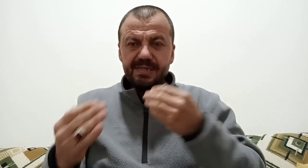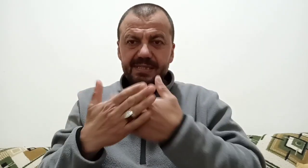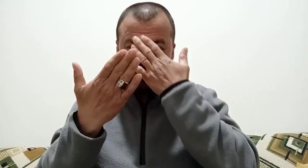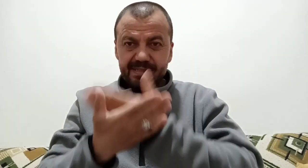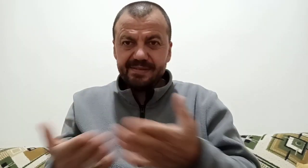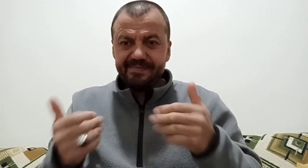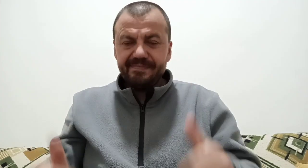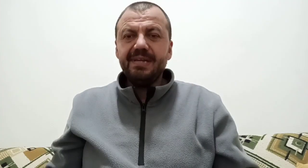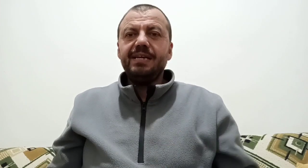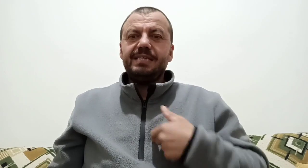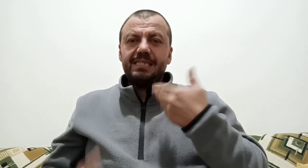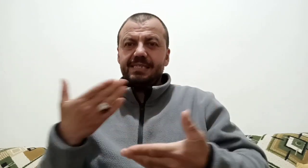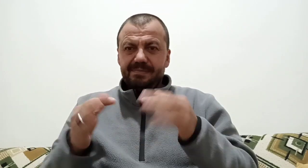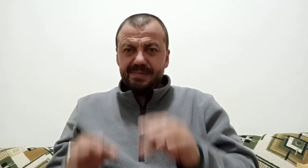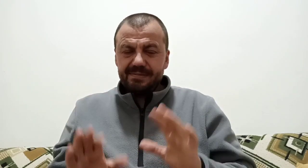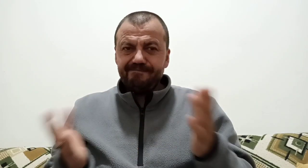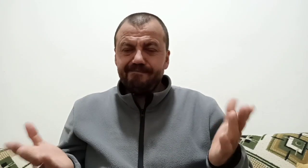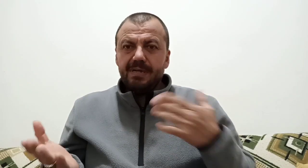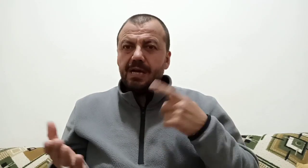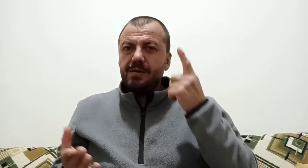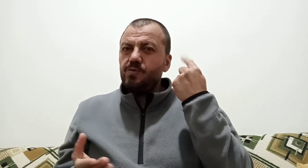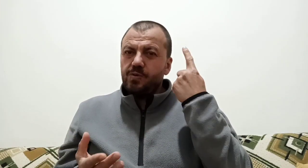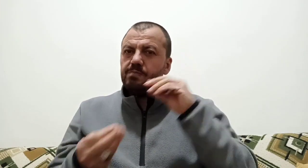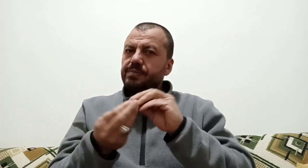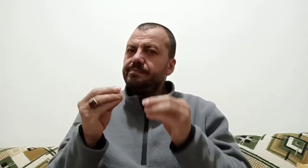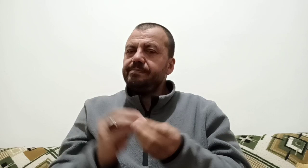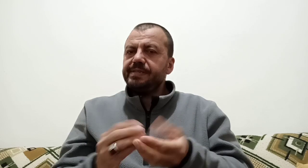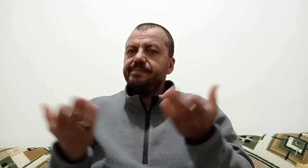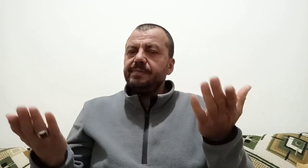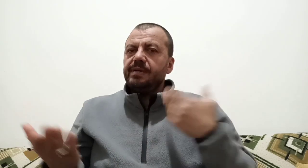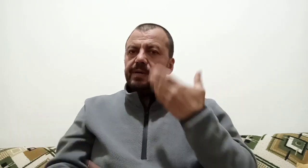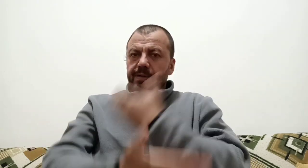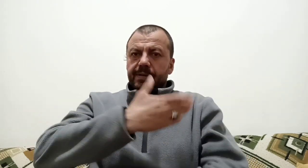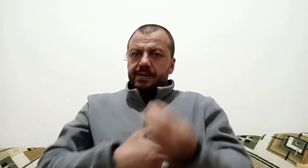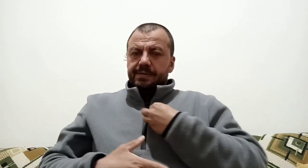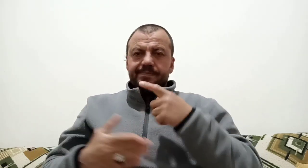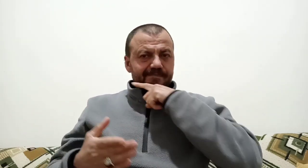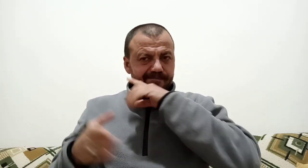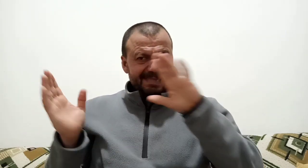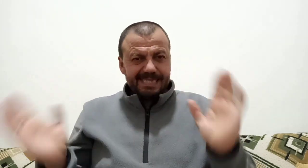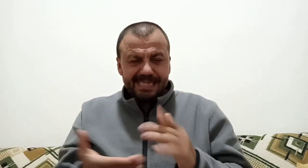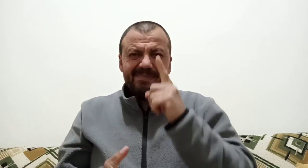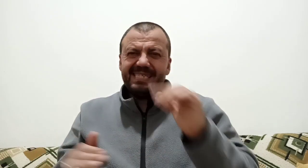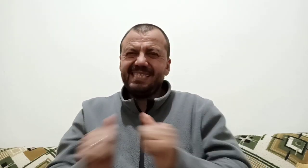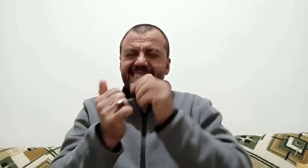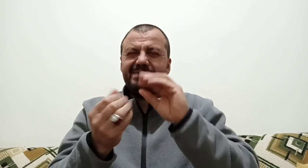abone abone Selamünaleyküm şimdi sizlere dün yaşadığımız bir olayı anlatacağız